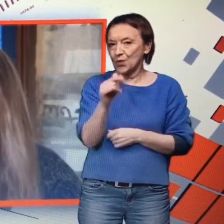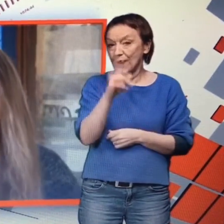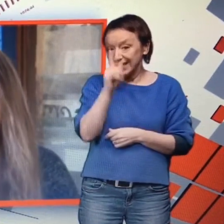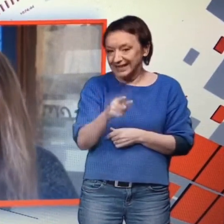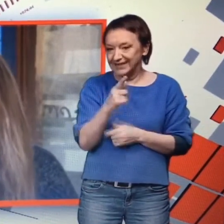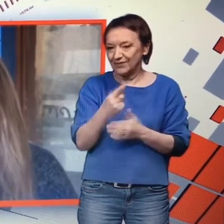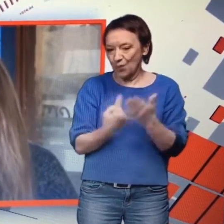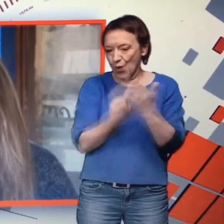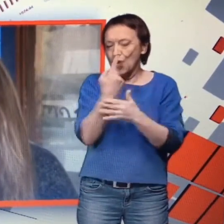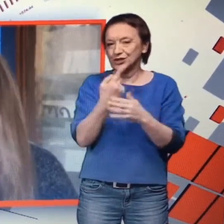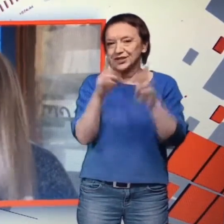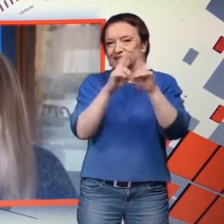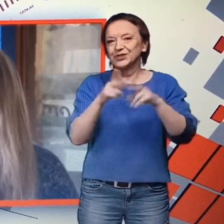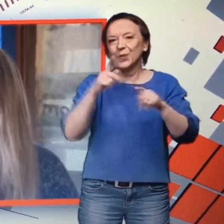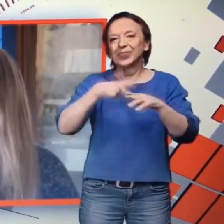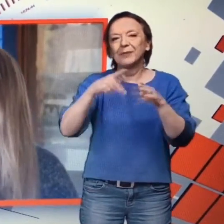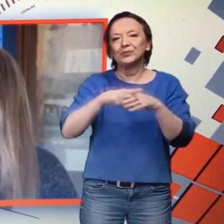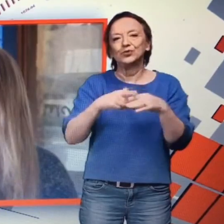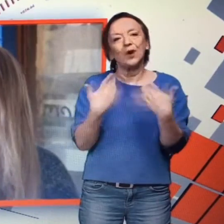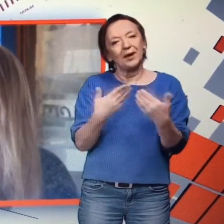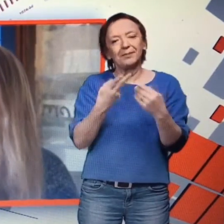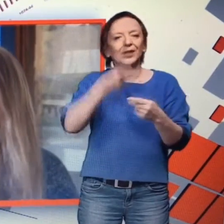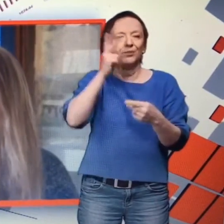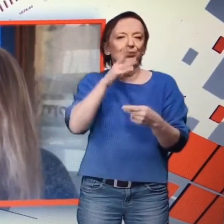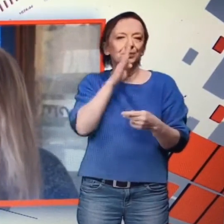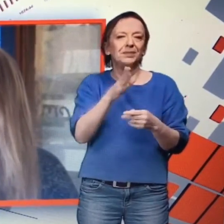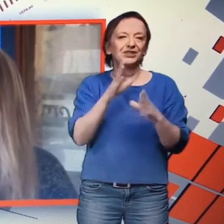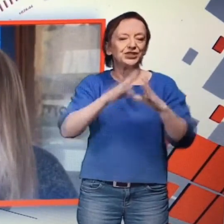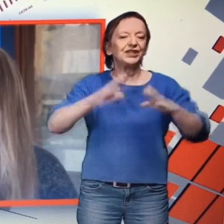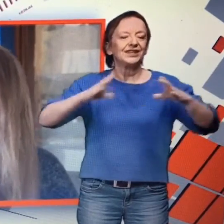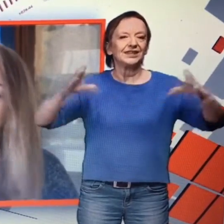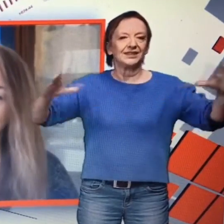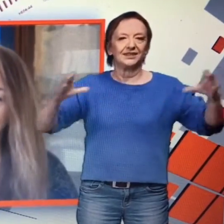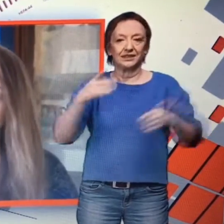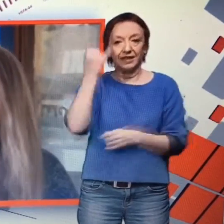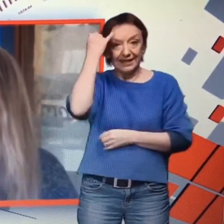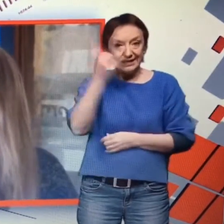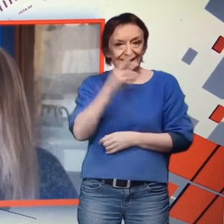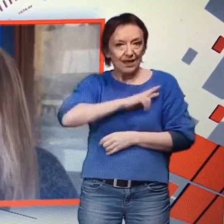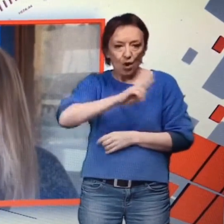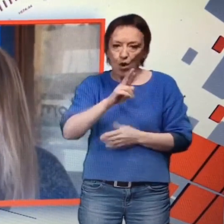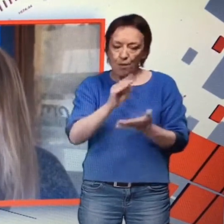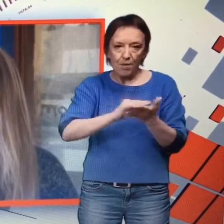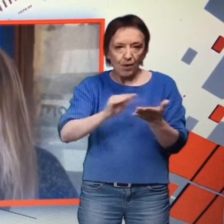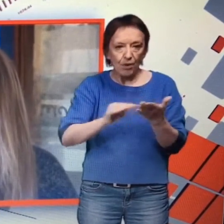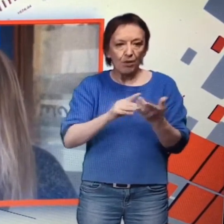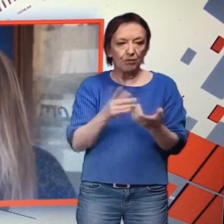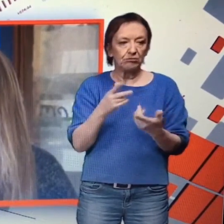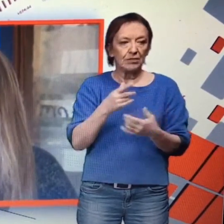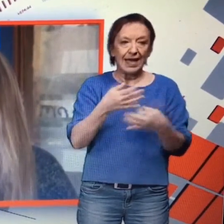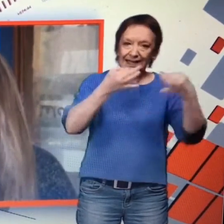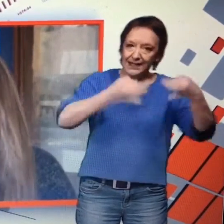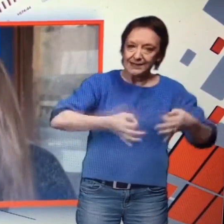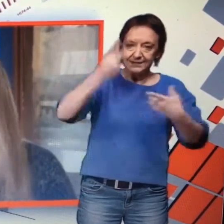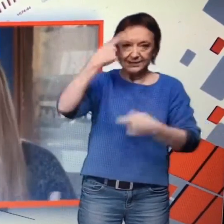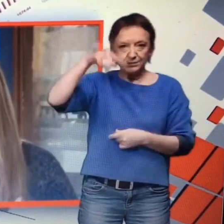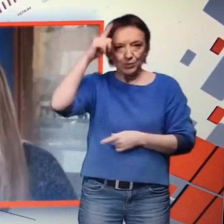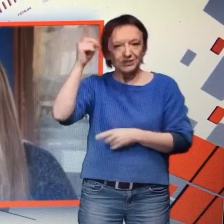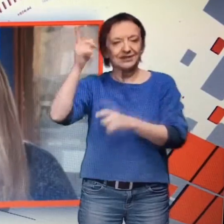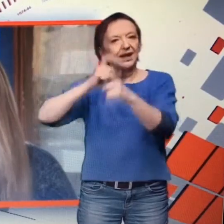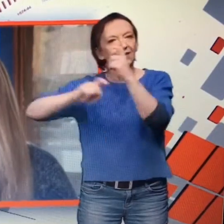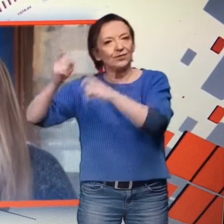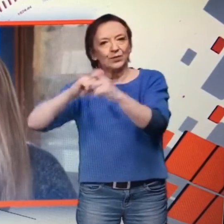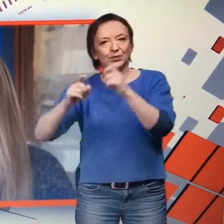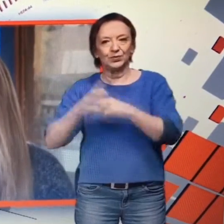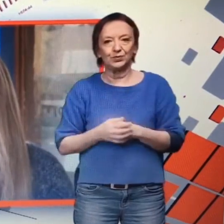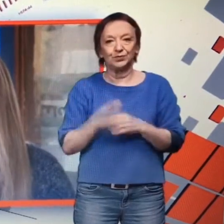la Belgique. Mais la ligne éditoriale, c'est vraiment du roman. On part du classique, du policier, de l'aventure. Et puis deux autres